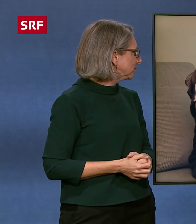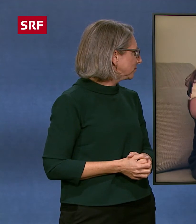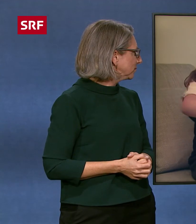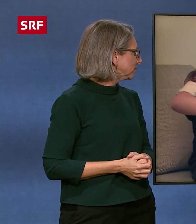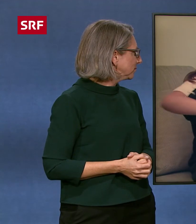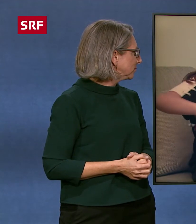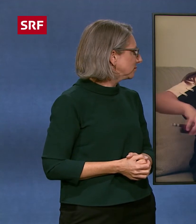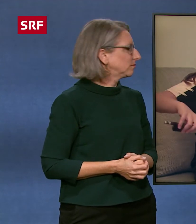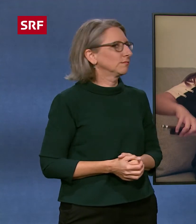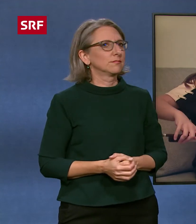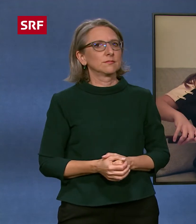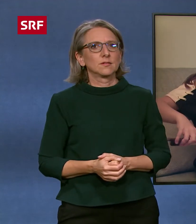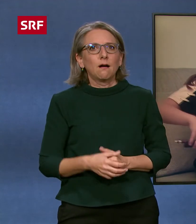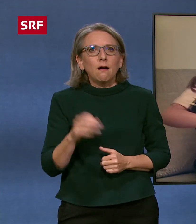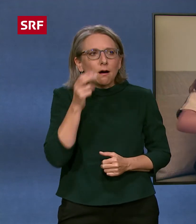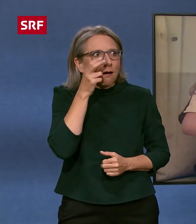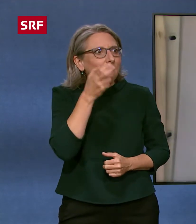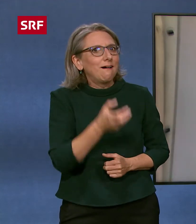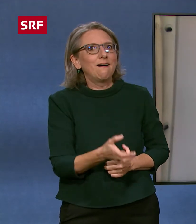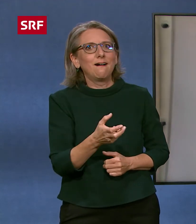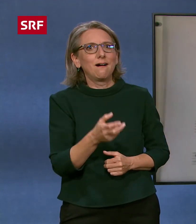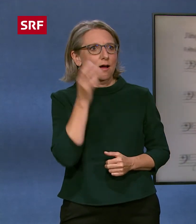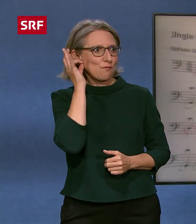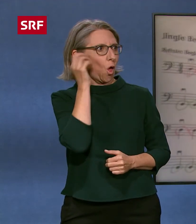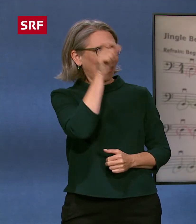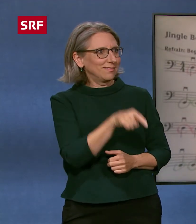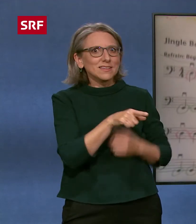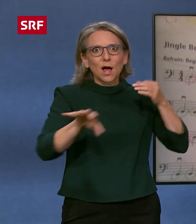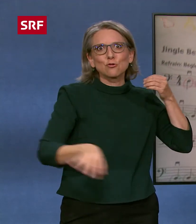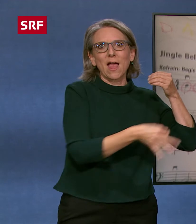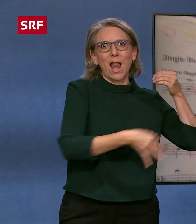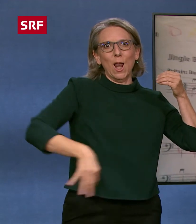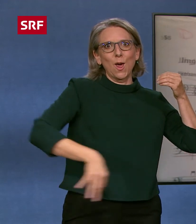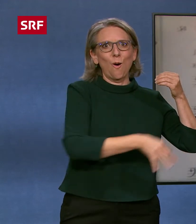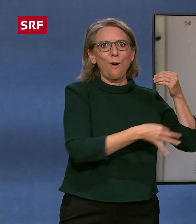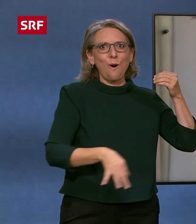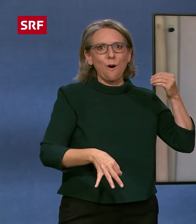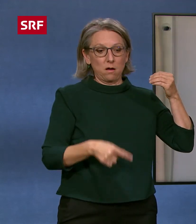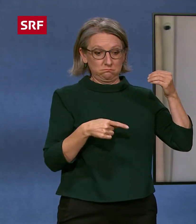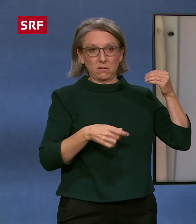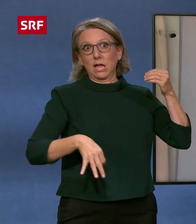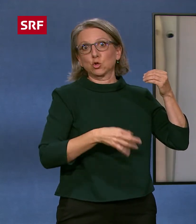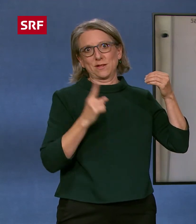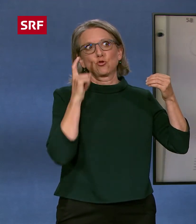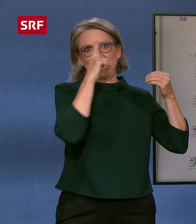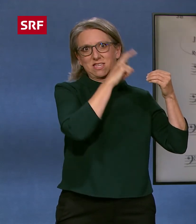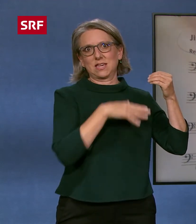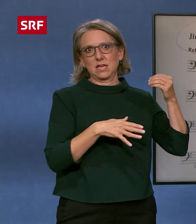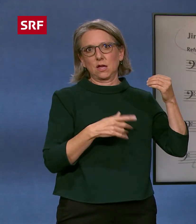Ich stunde nicht schlecht, als ich erfahren habe, dass Florentina auch Cello spielt. Ein schwieriges Instrument, gerade wenn man ihn nicht hört oder nicht so